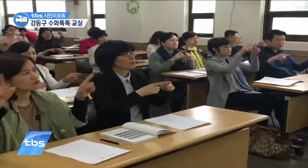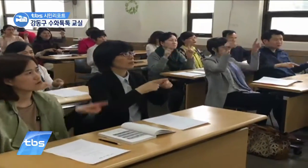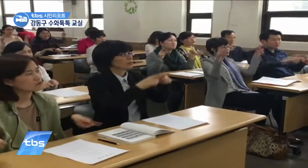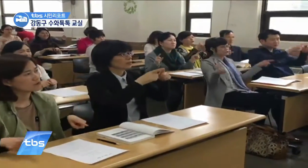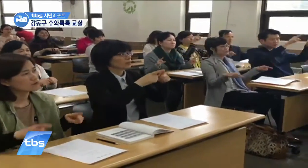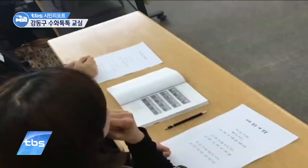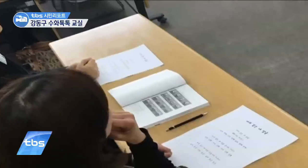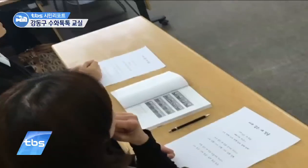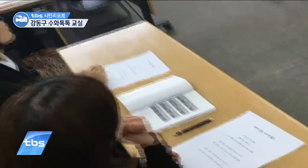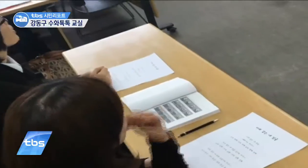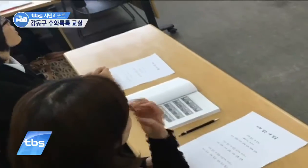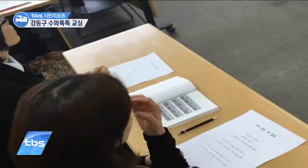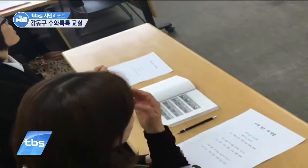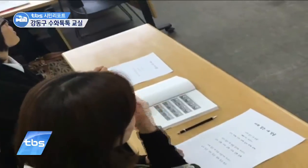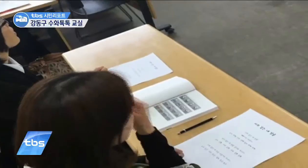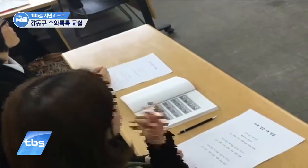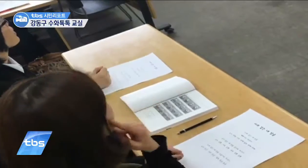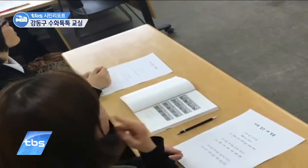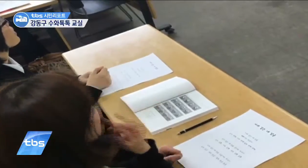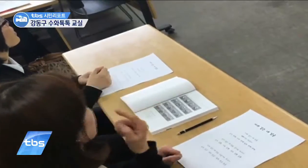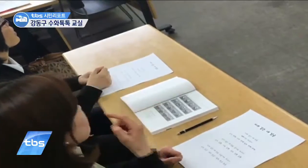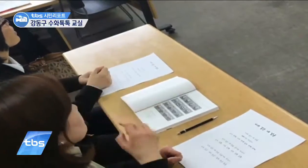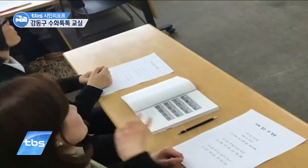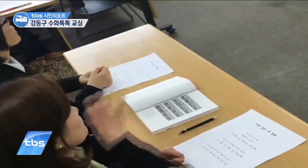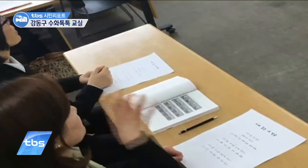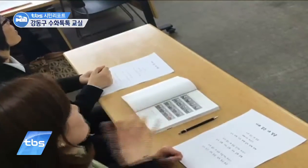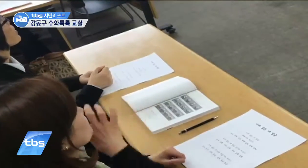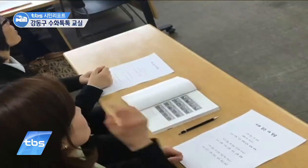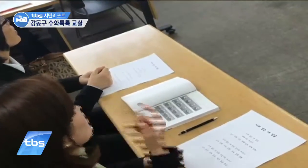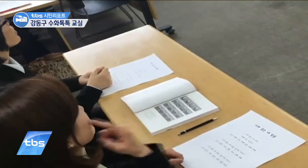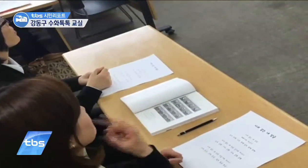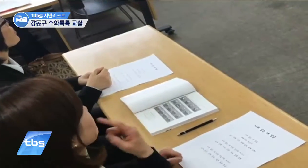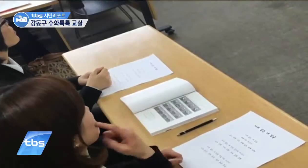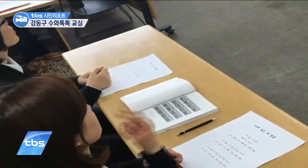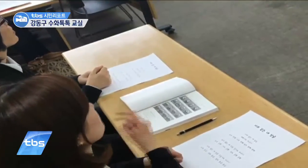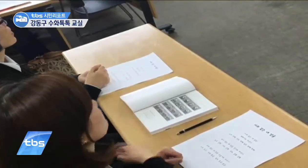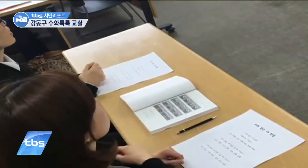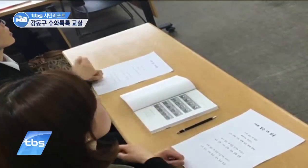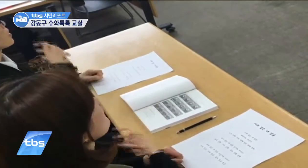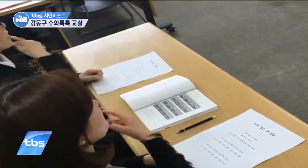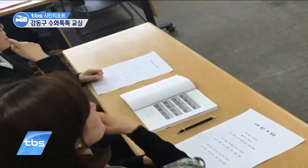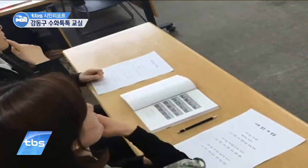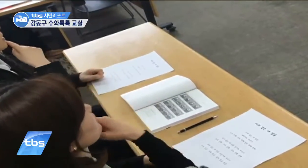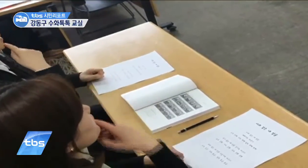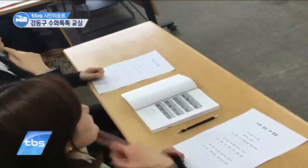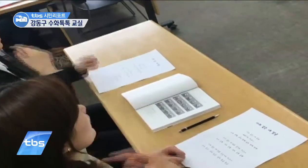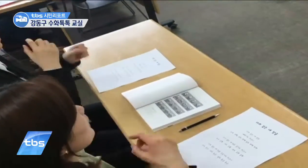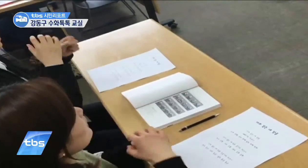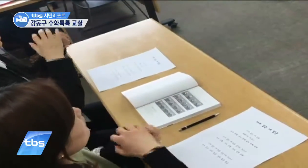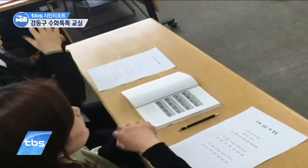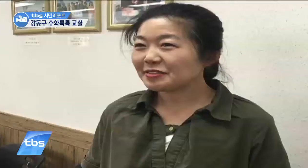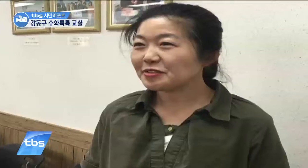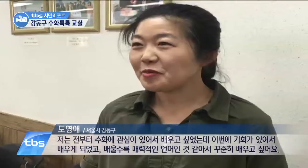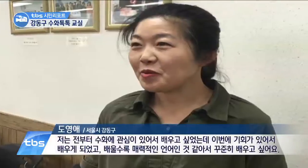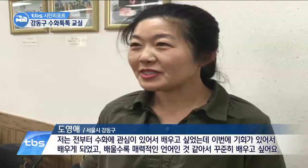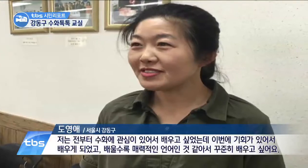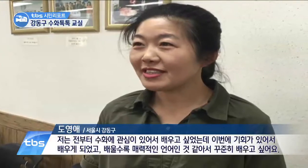까르르 웃으면서 재미있게 따라하는 모습에서 느껴지는 열정이 대단합니다. 저도 그전에